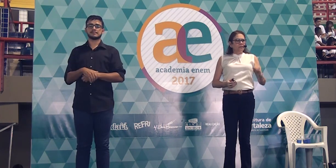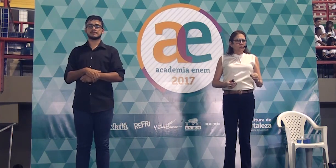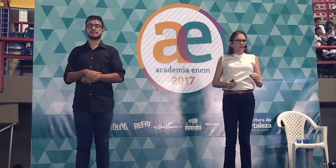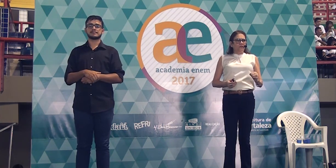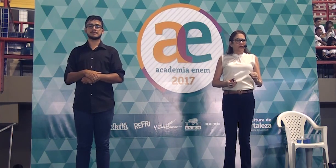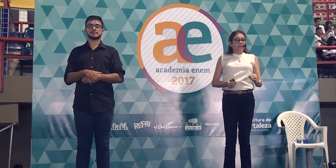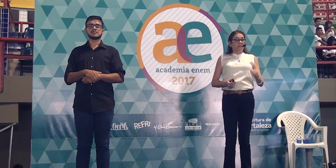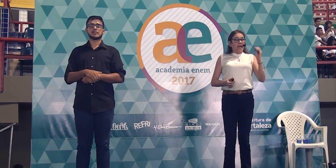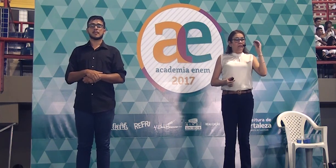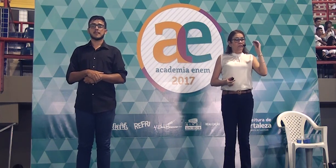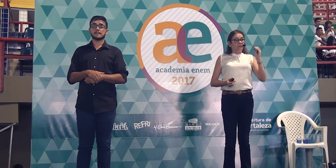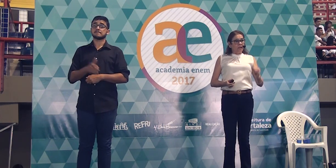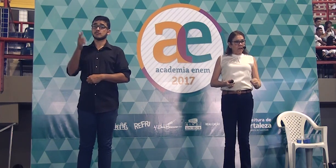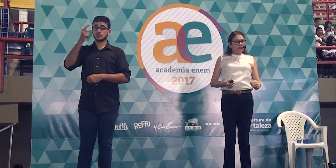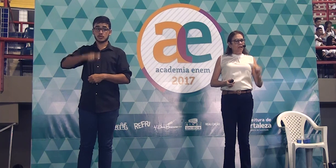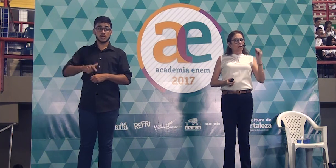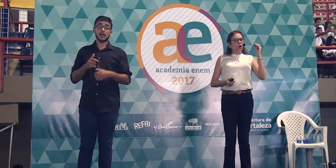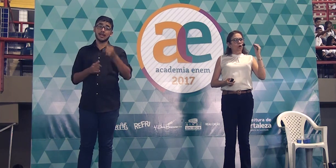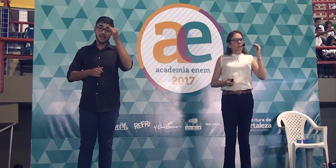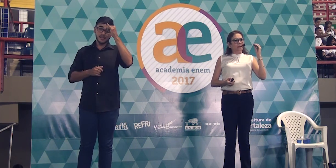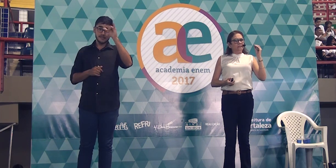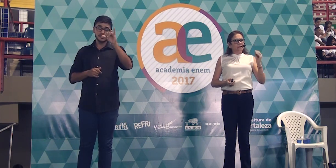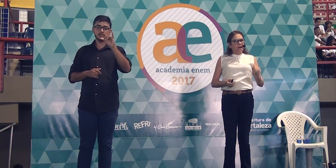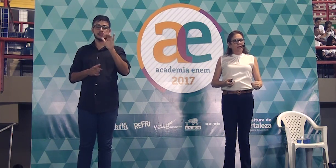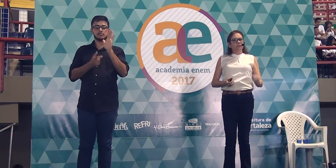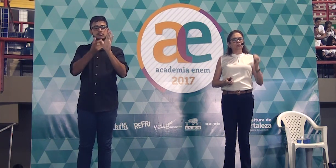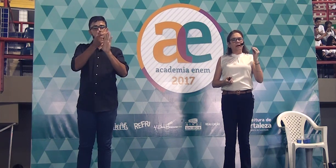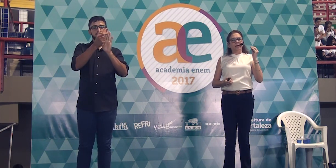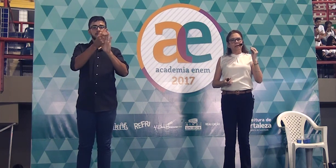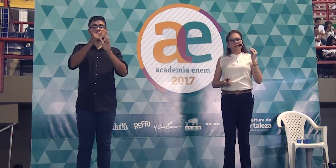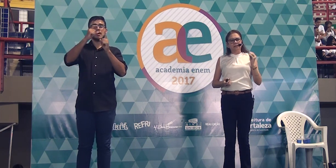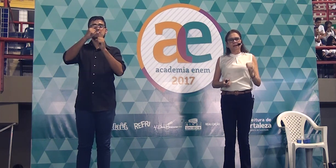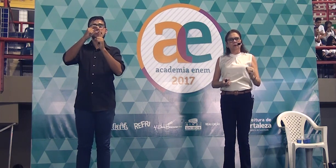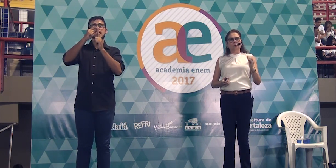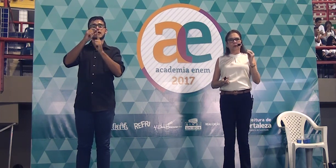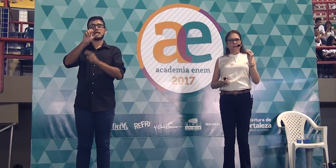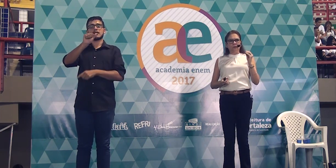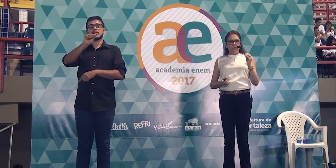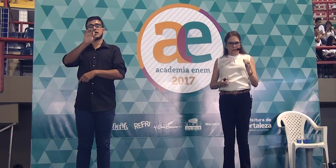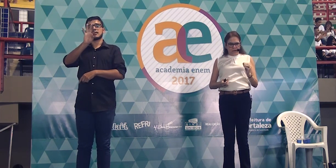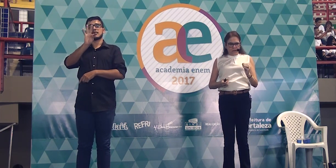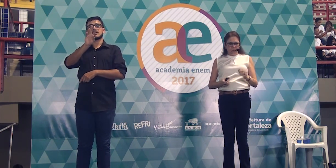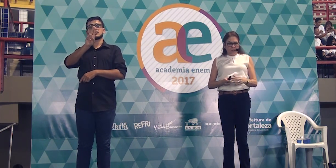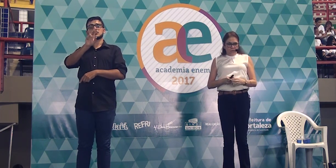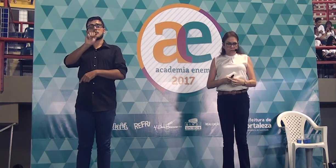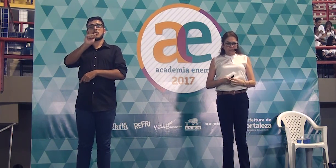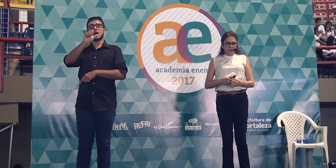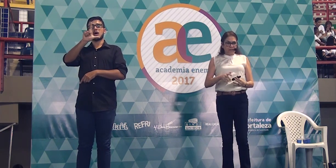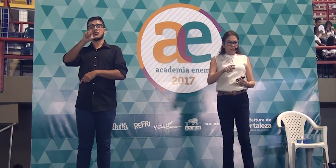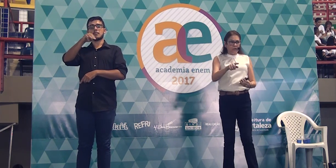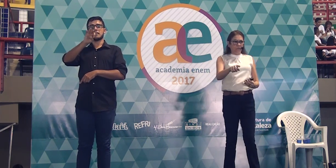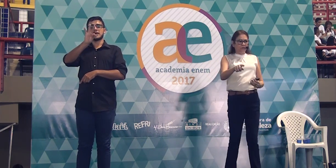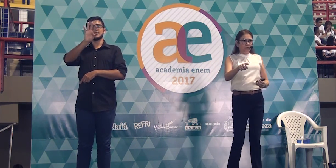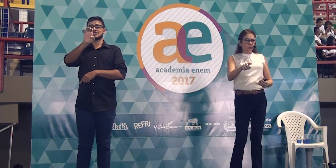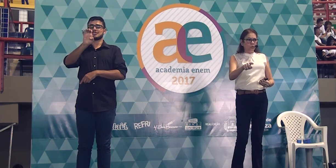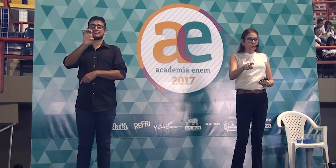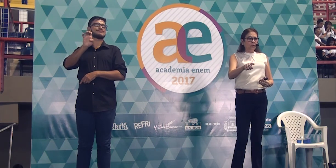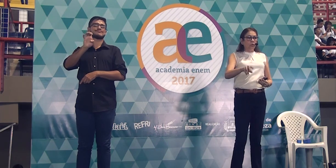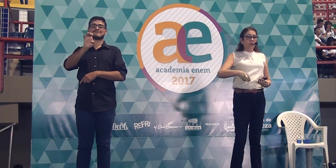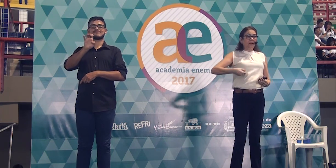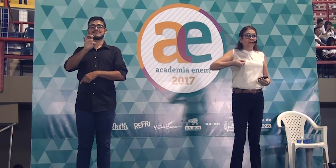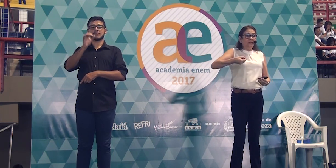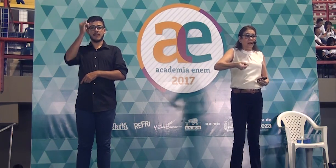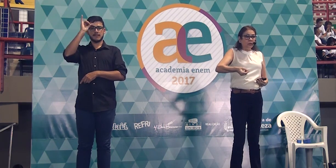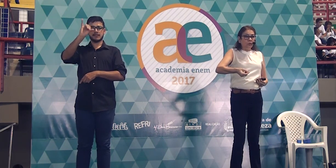Mais uma vez, evitem começar a sua redação com atualmente. Vocês estão vendo